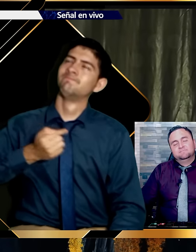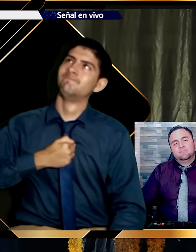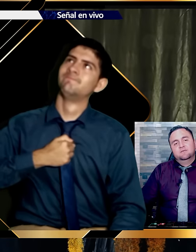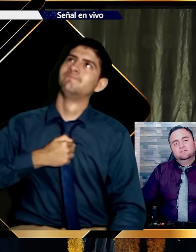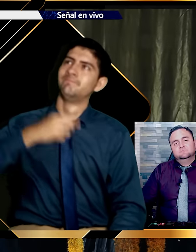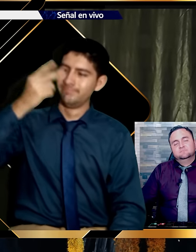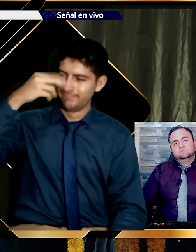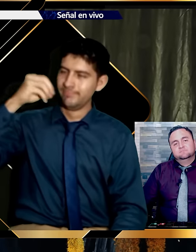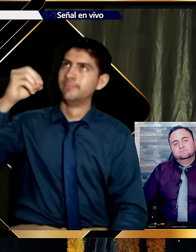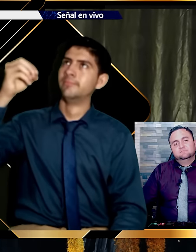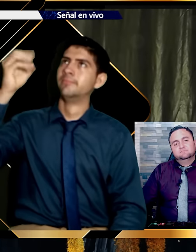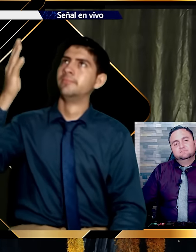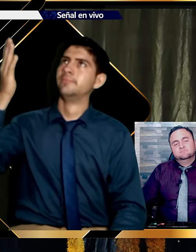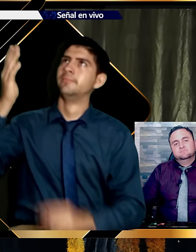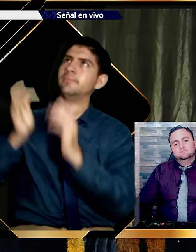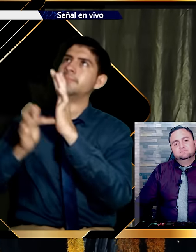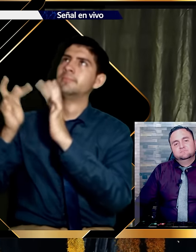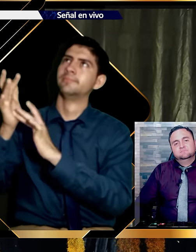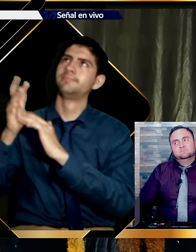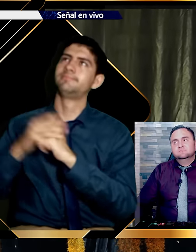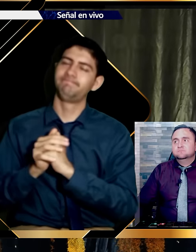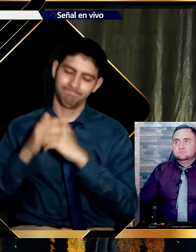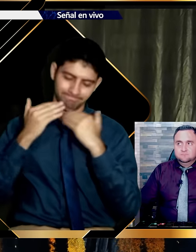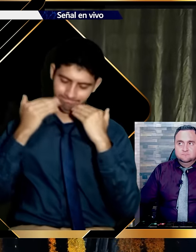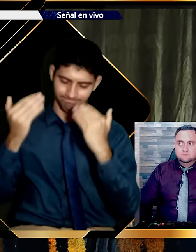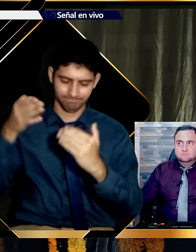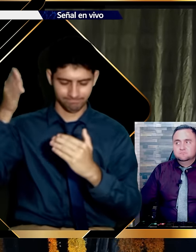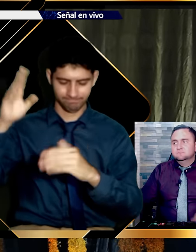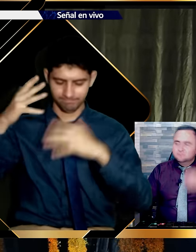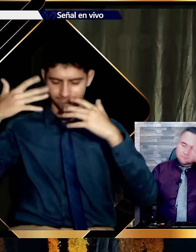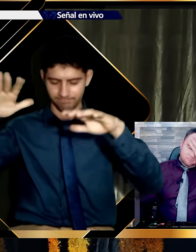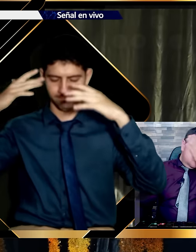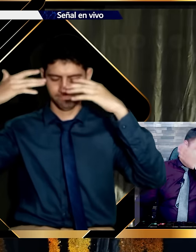Ustedes yo somos los hijos. Tenemos una credencial mayor.